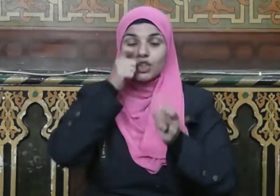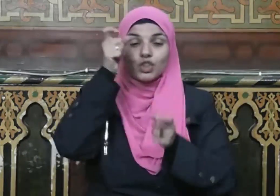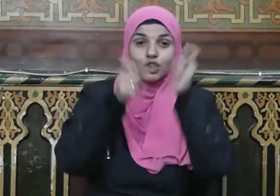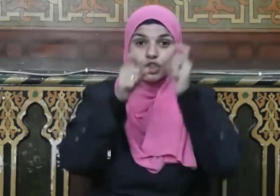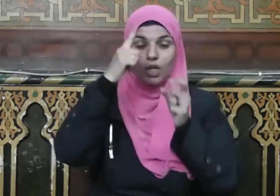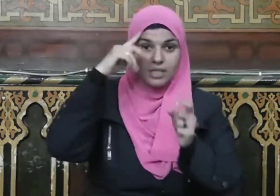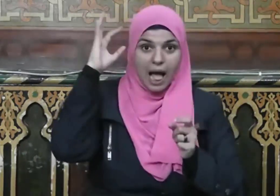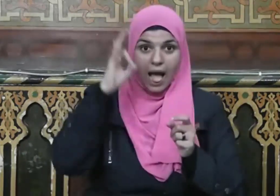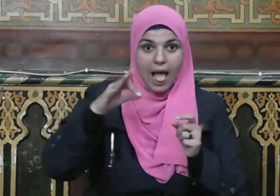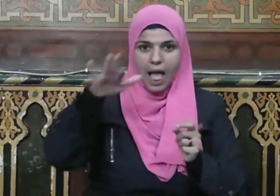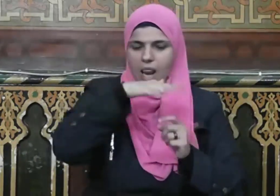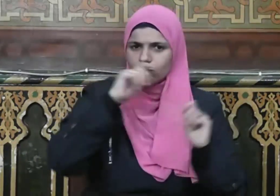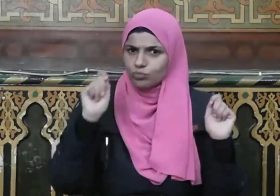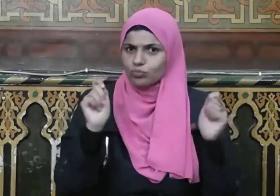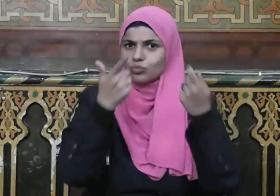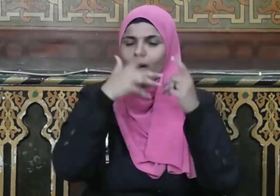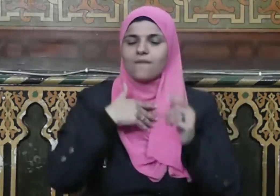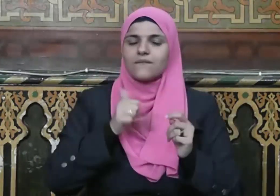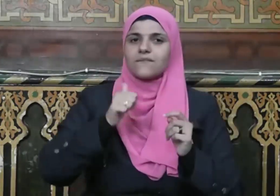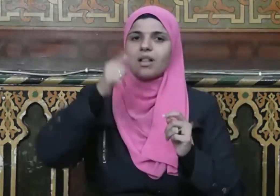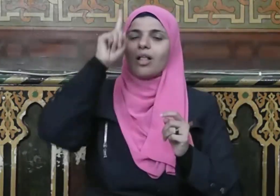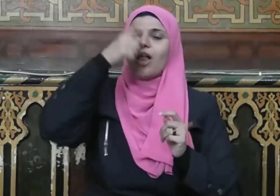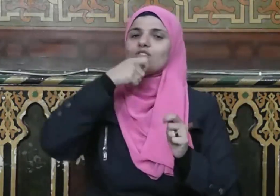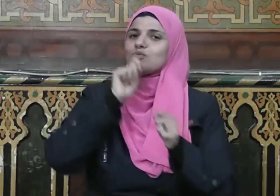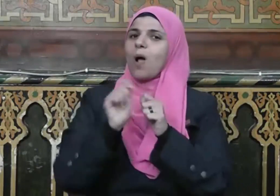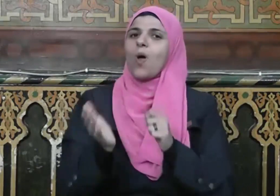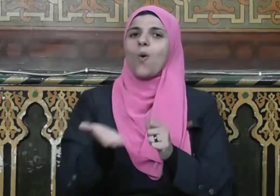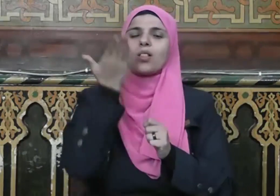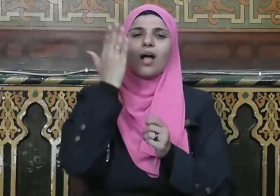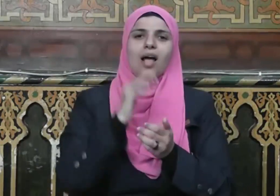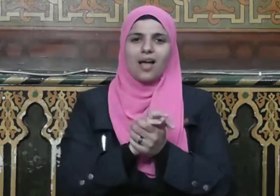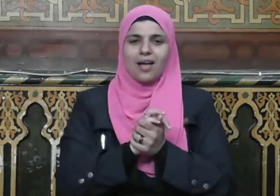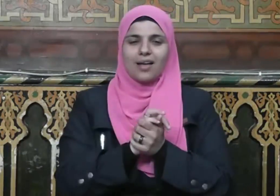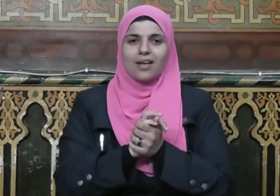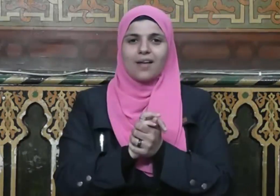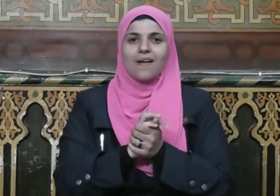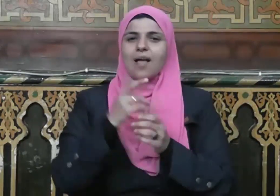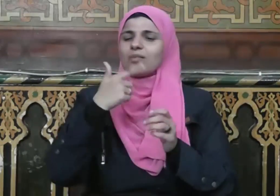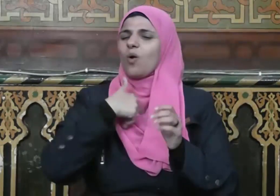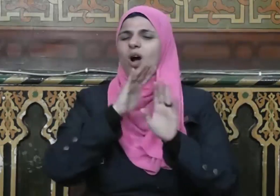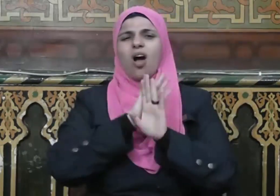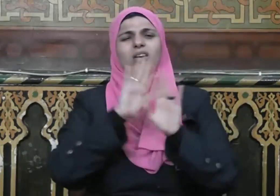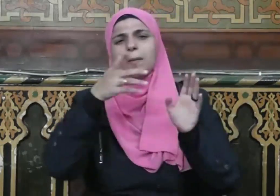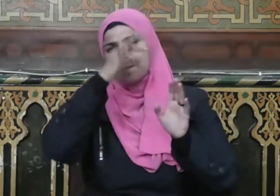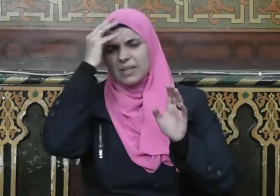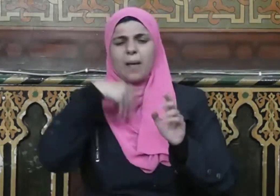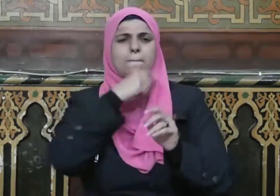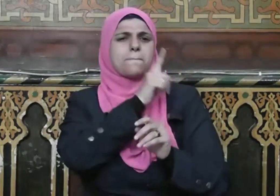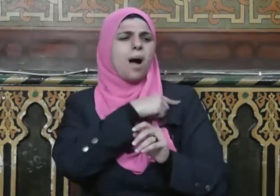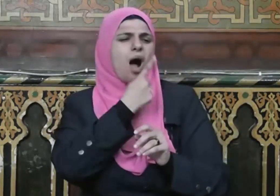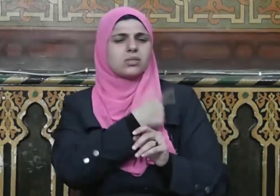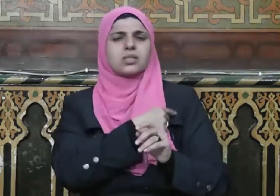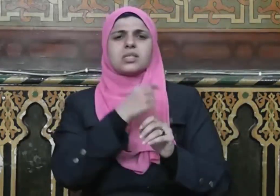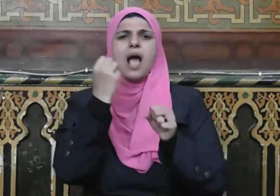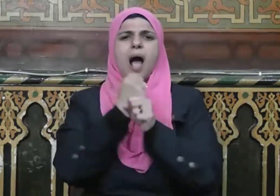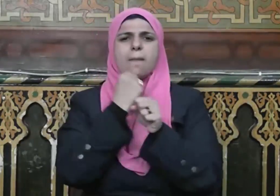يغتنم فضل الله عليه فيقلع عن سائر المعاصي ويقبل على